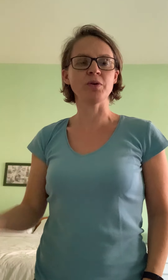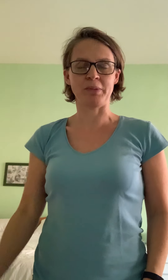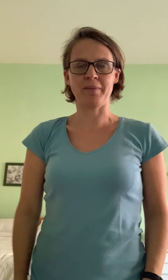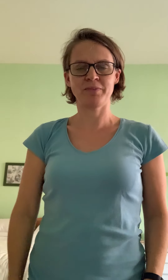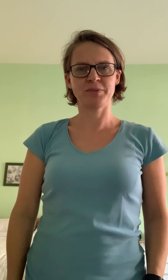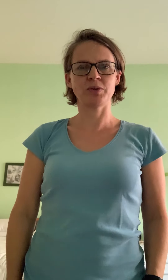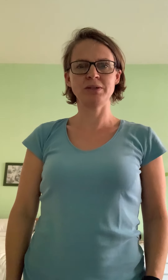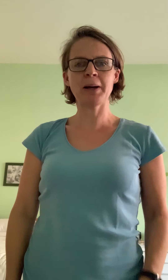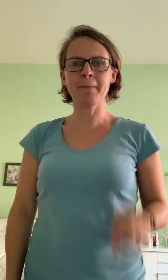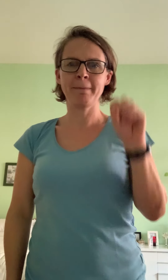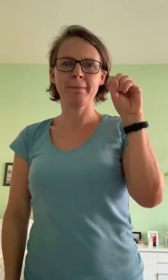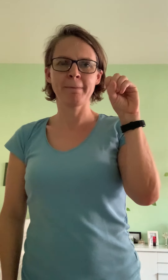'entend pas. On y va ?